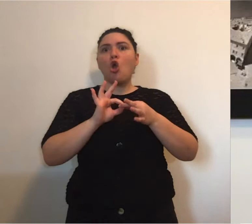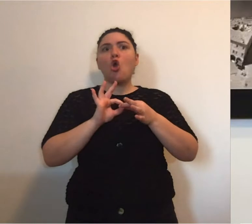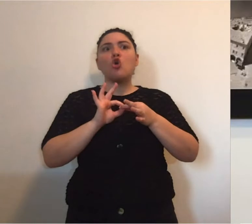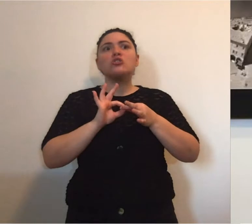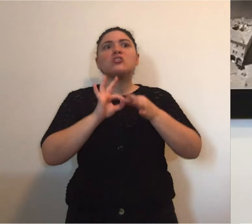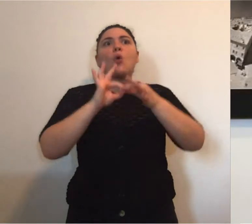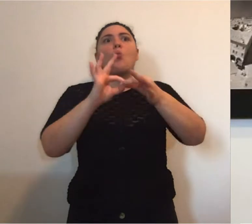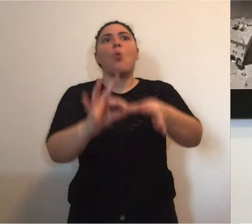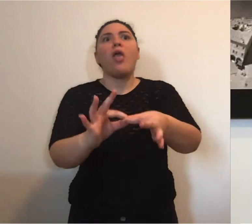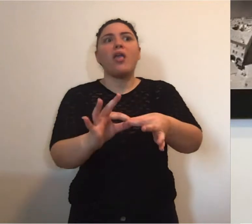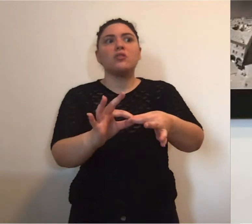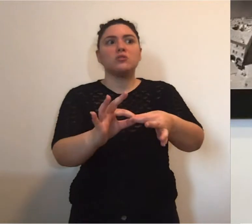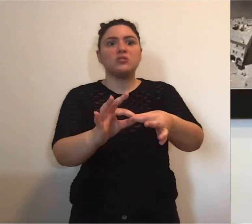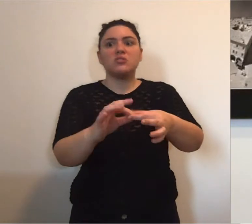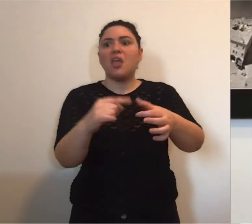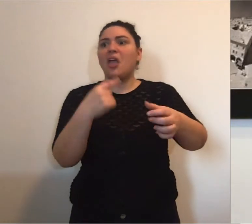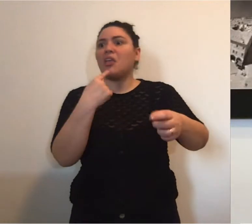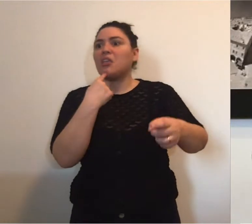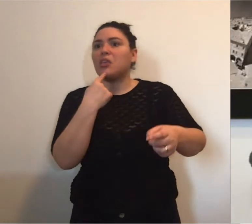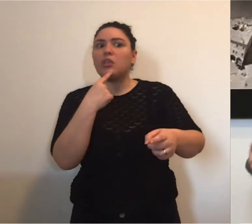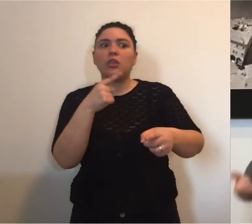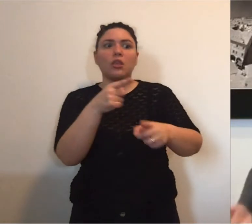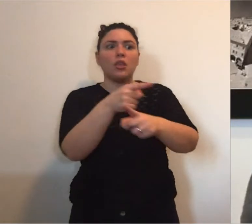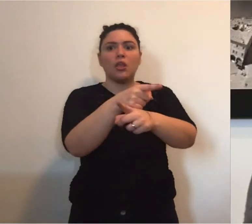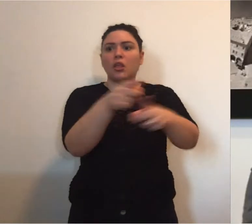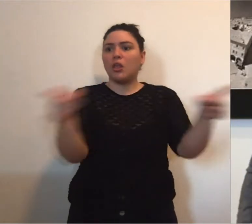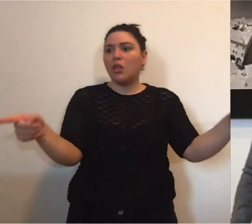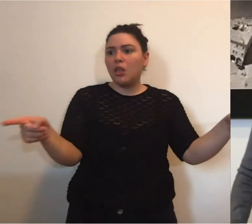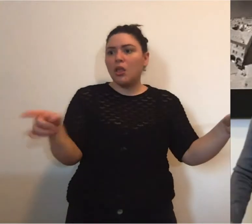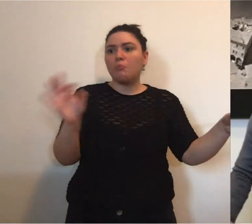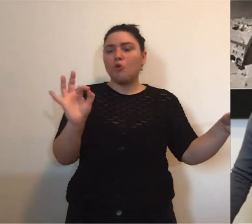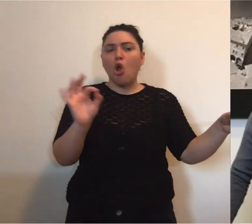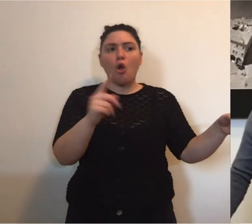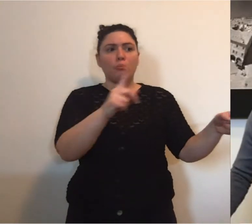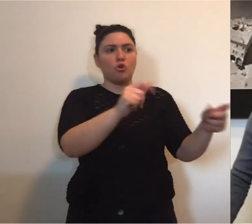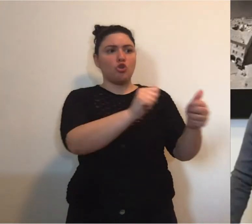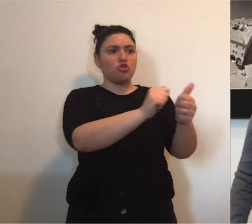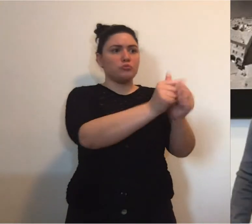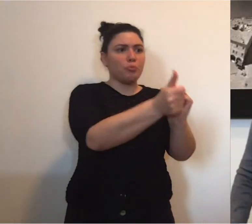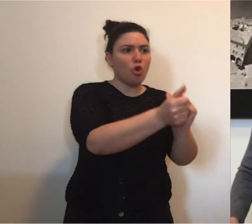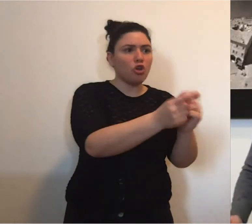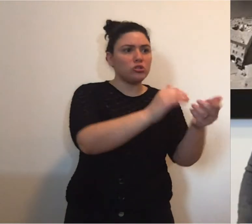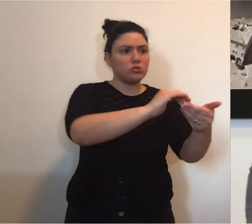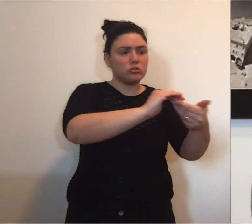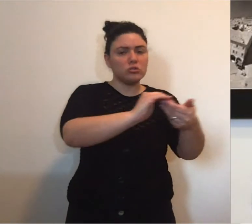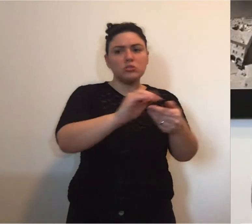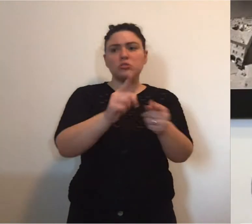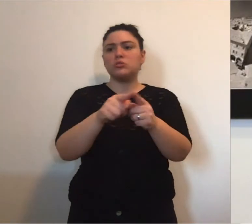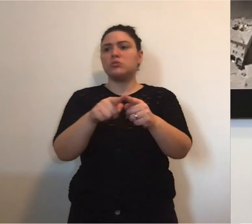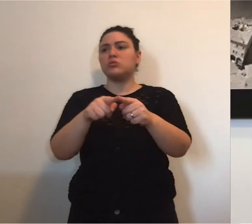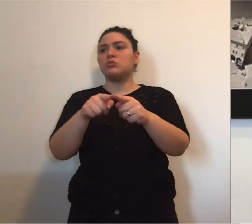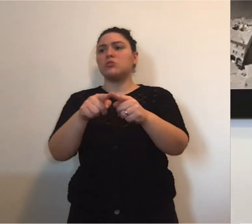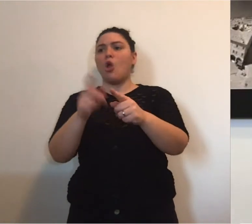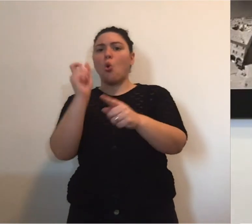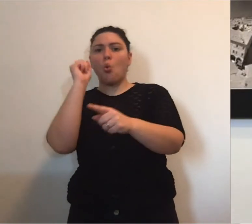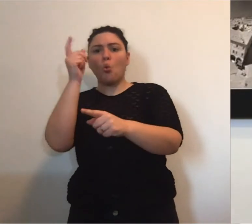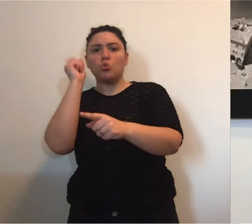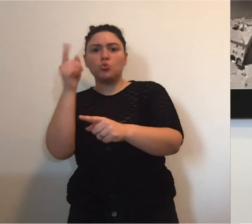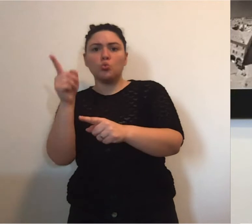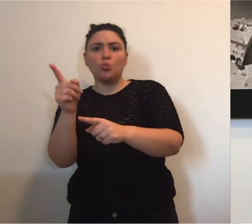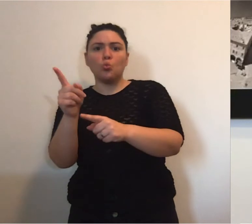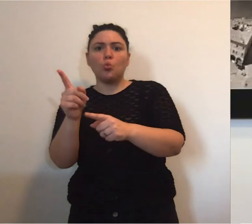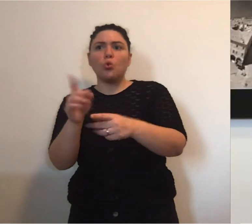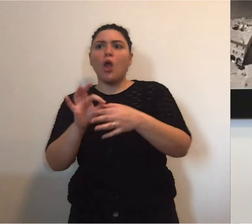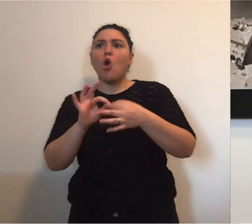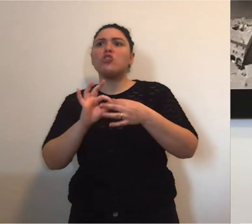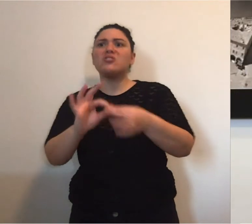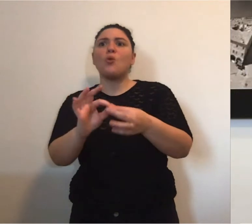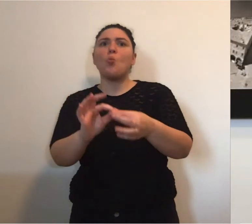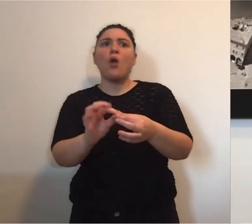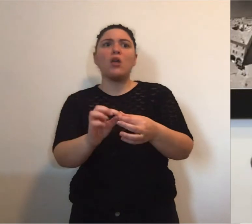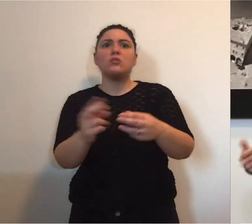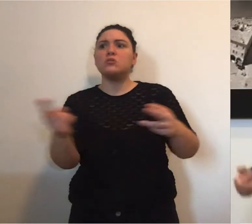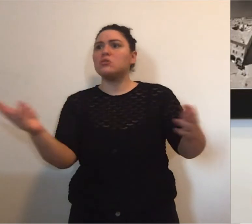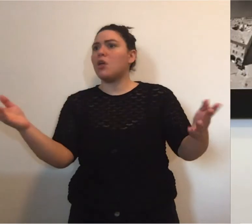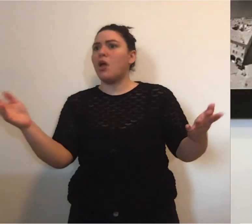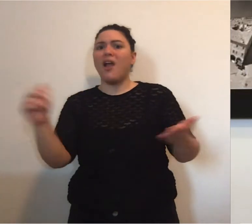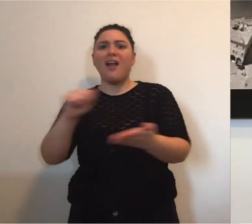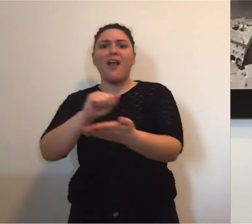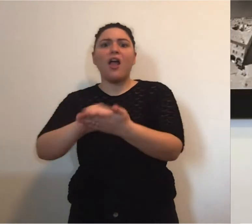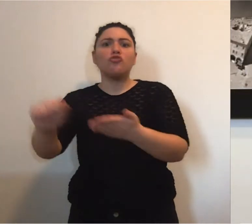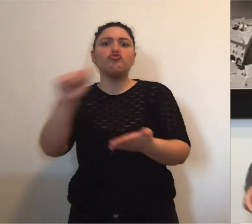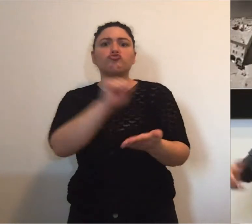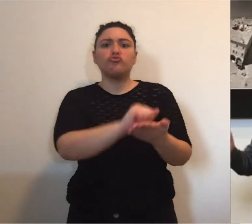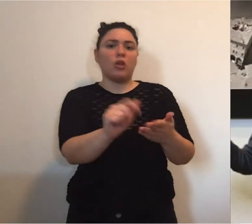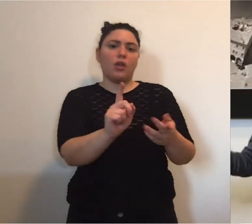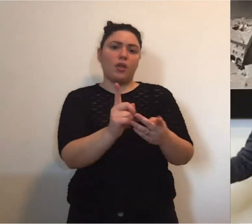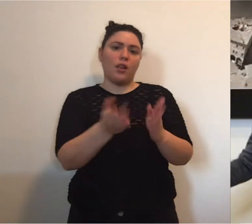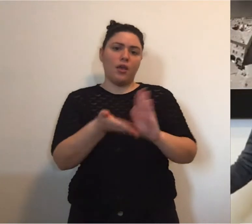che questa vicenda non si ripercuota domani su quel ruolo fondamentale che hanno l